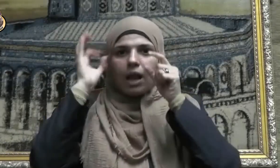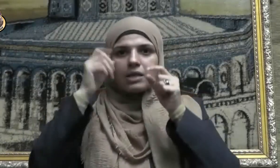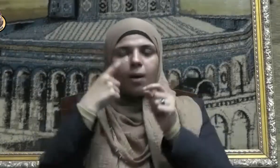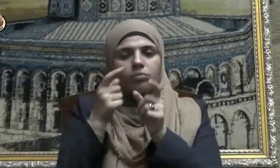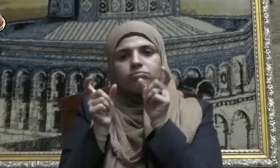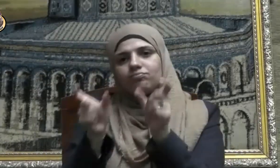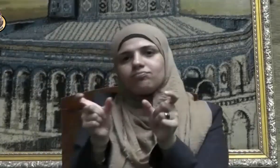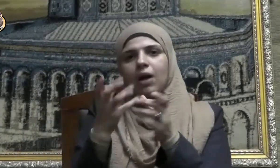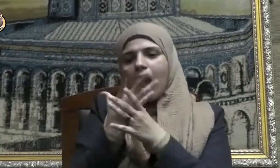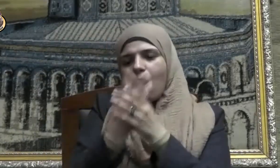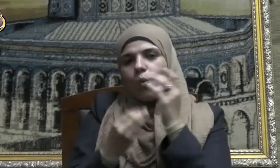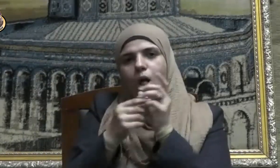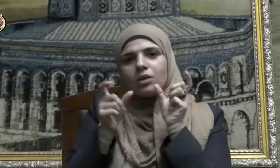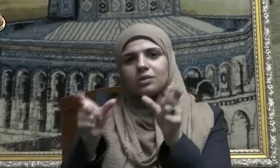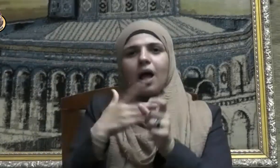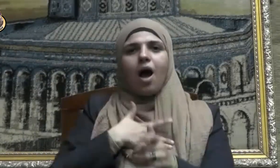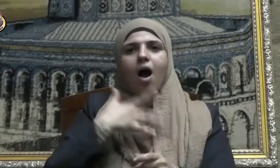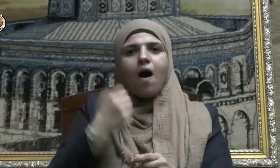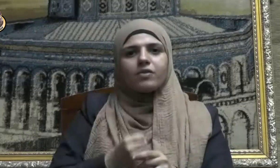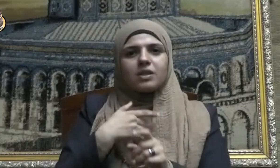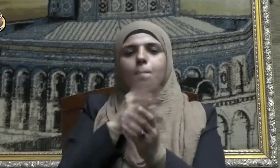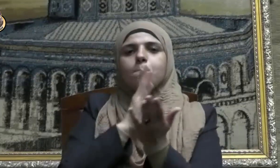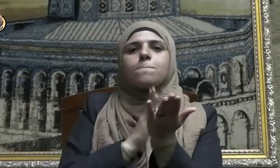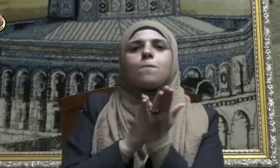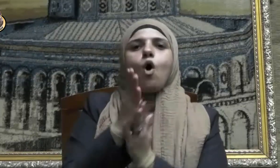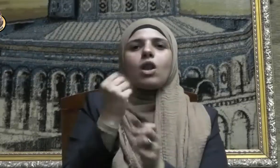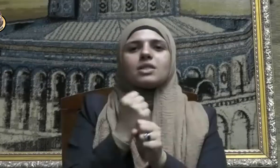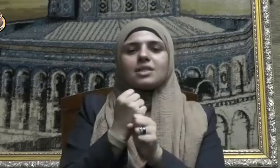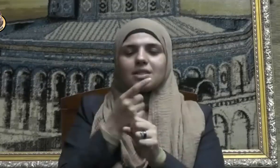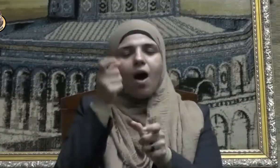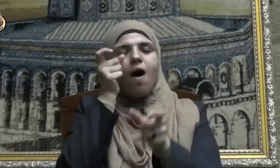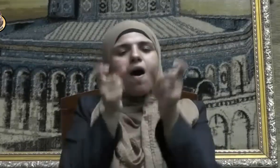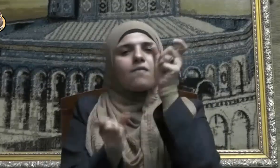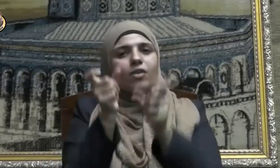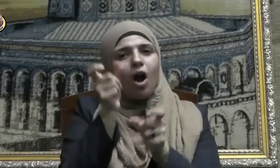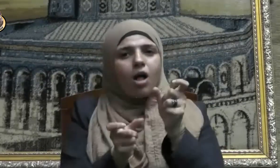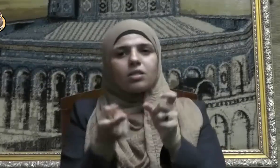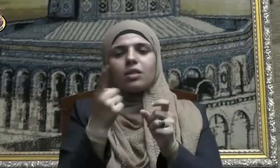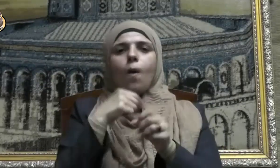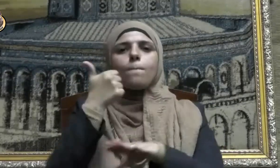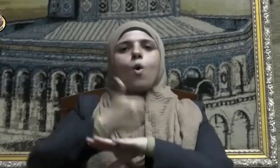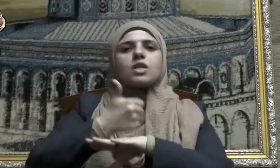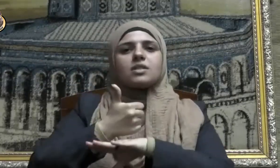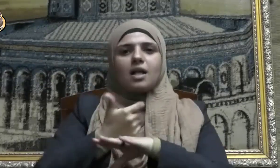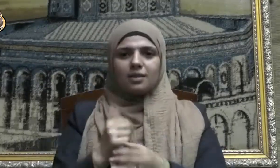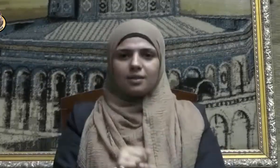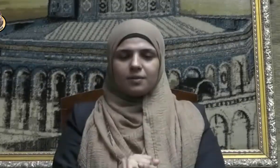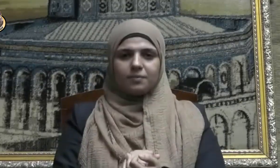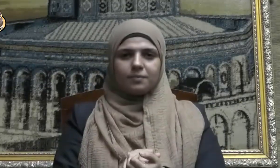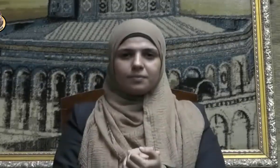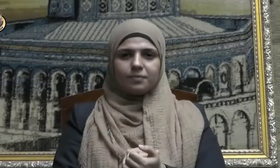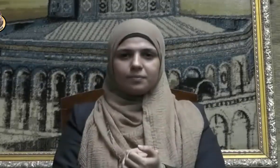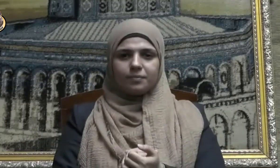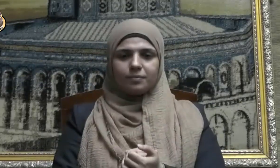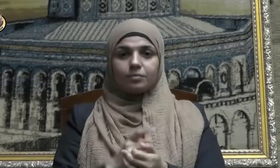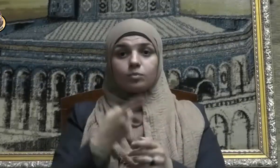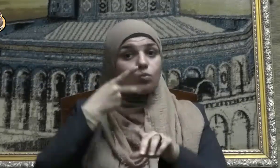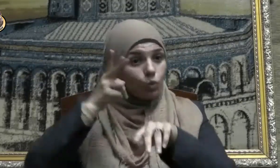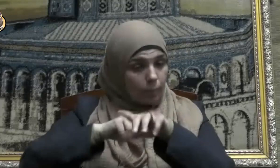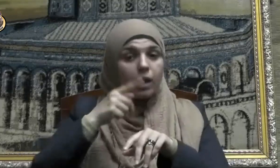لأبنائها الأوفياء المخلصين أفرادا ومؤسسات ولابد من تضافر